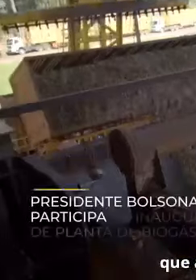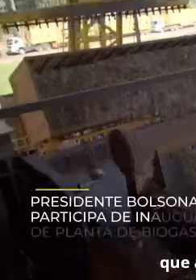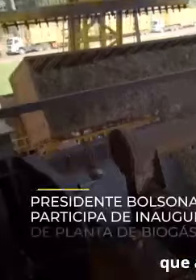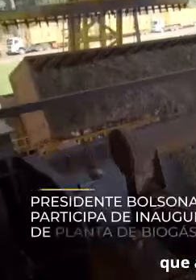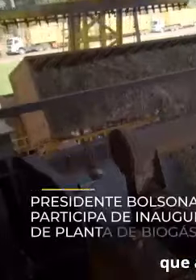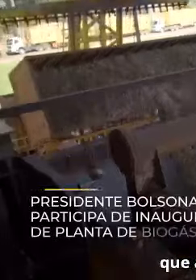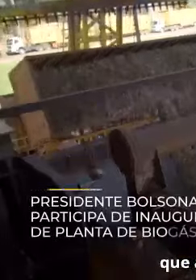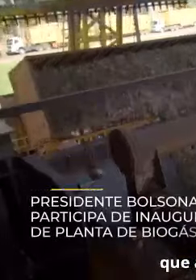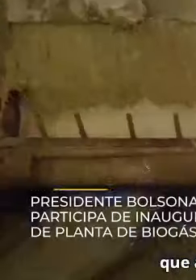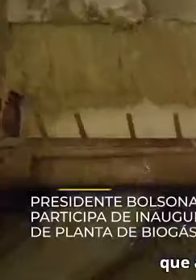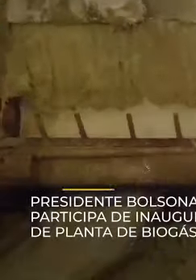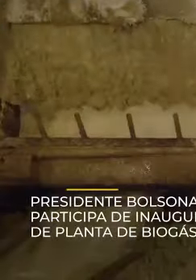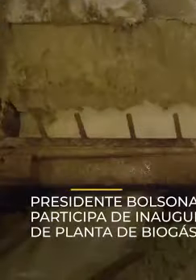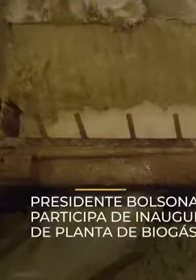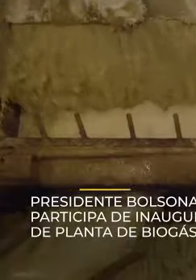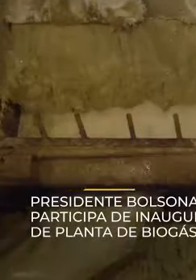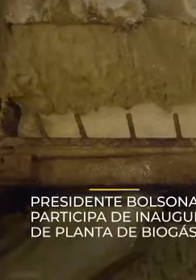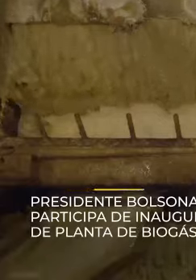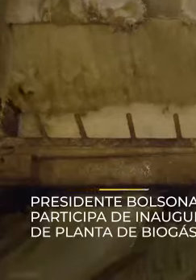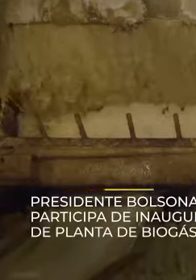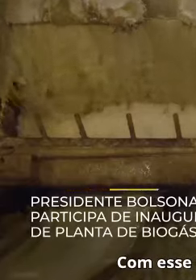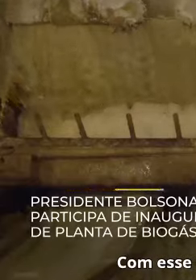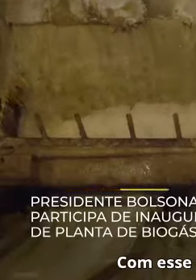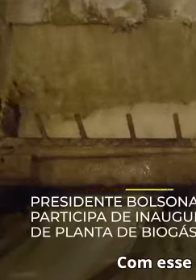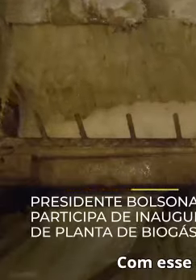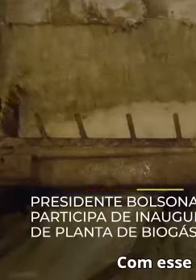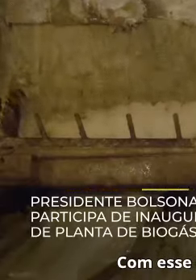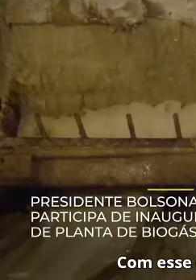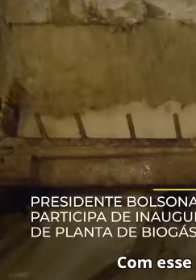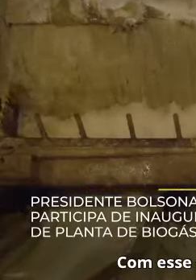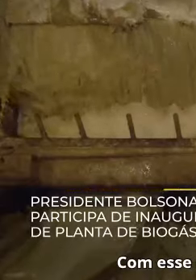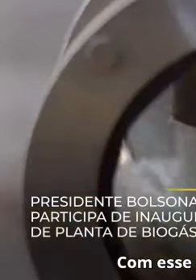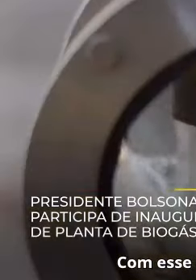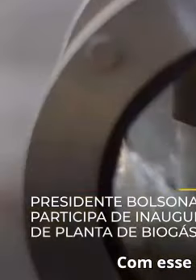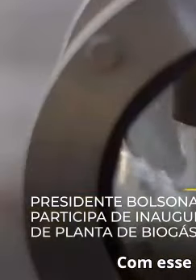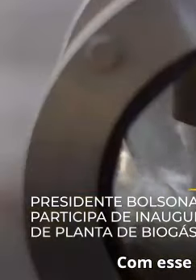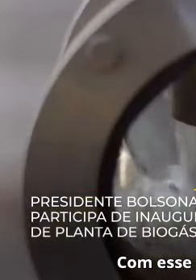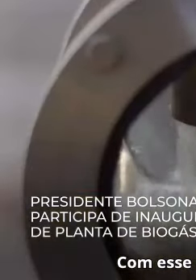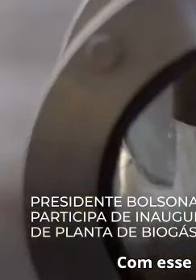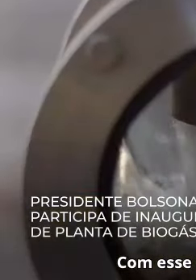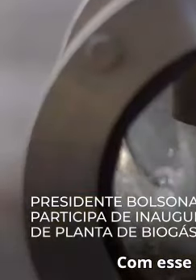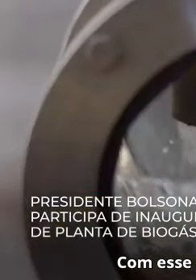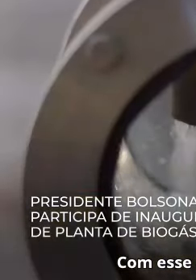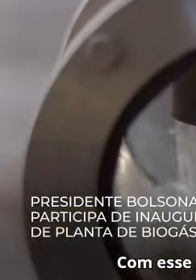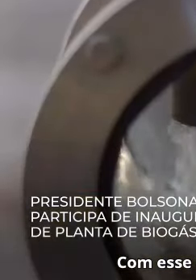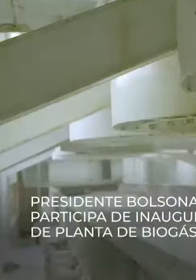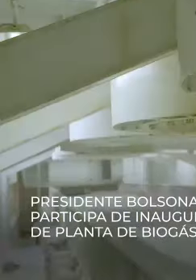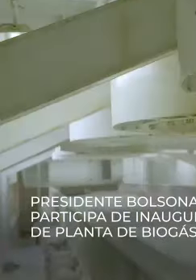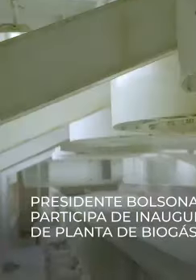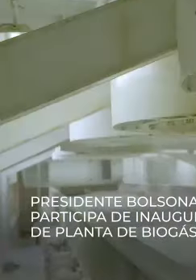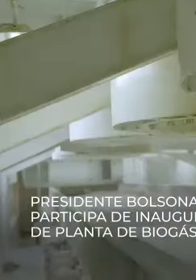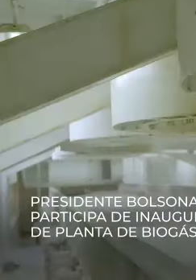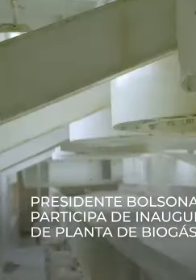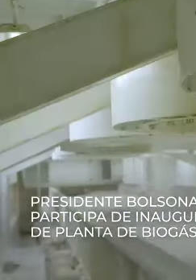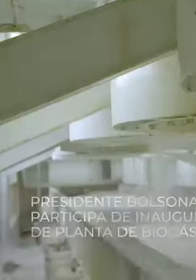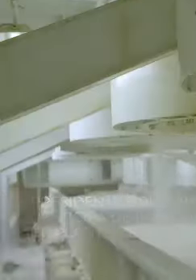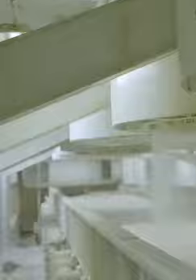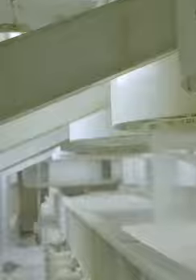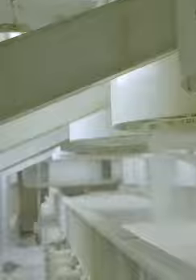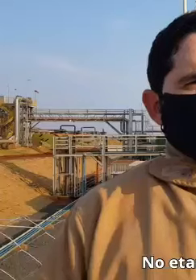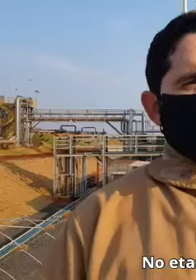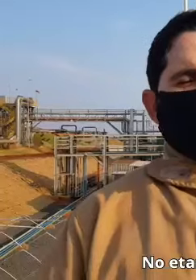que a gente gera energia, e caldo. Com esse caldo a gente faz o etanol e o açúcar.